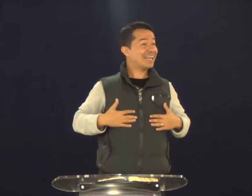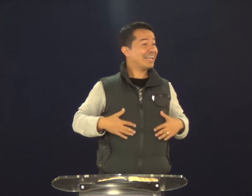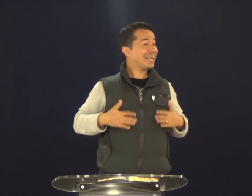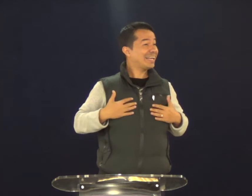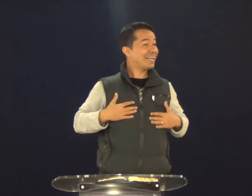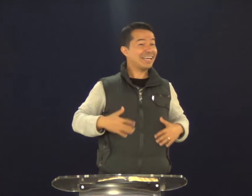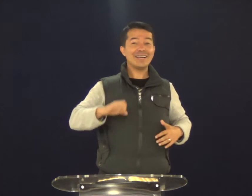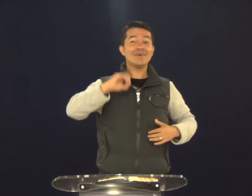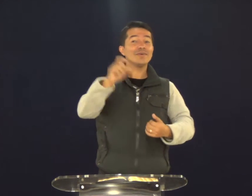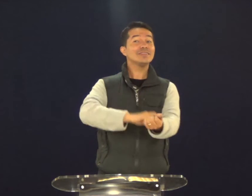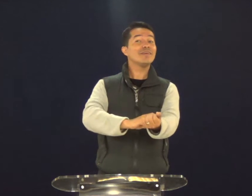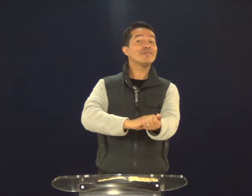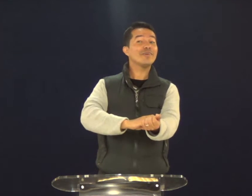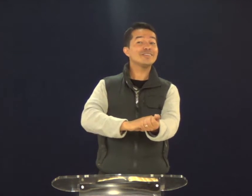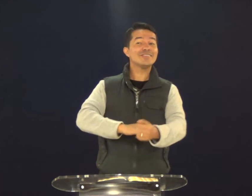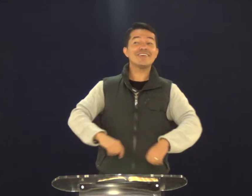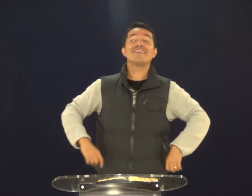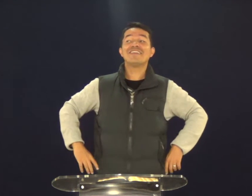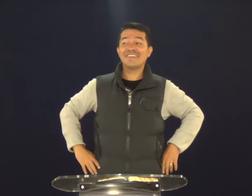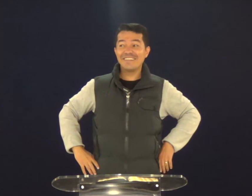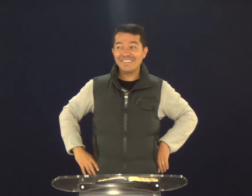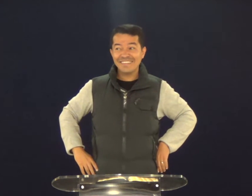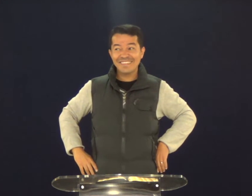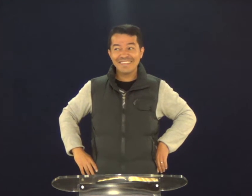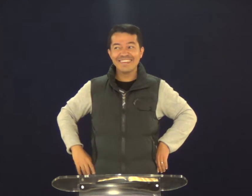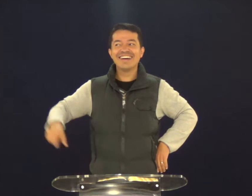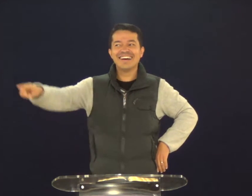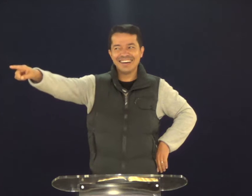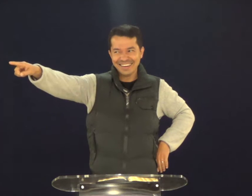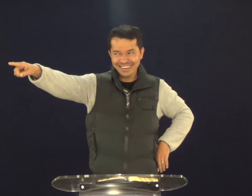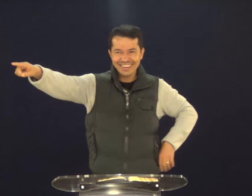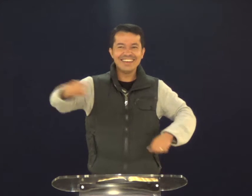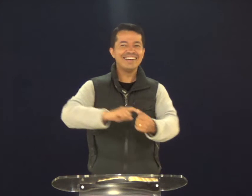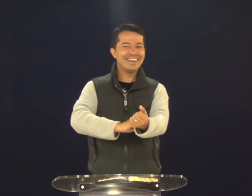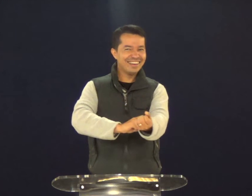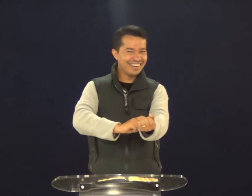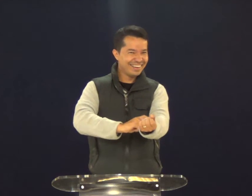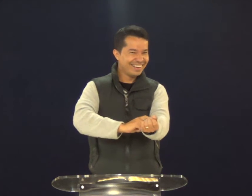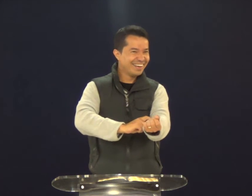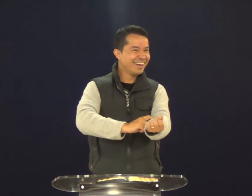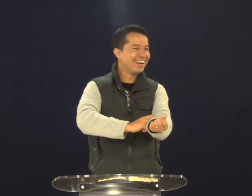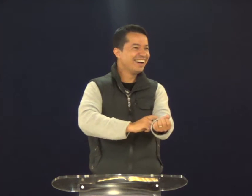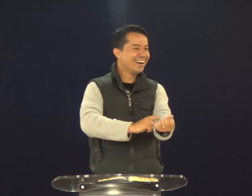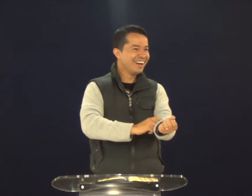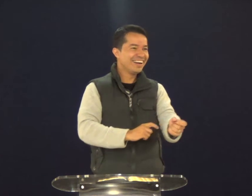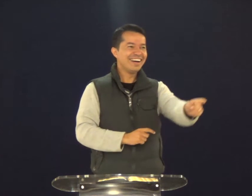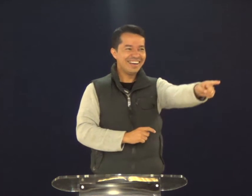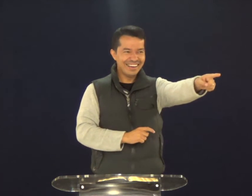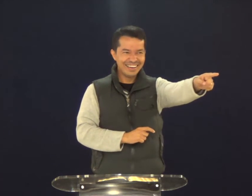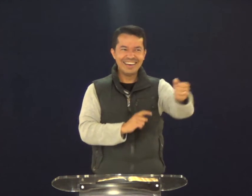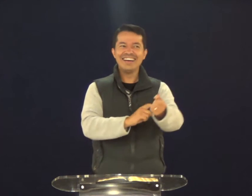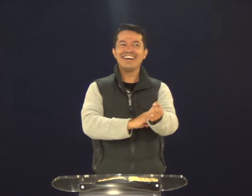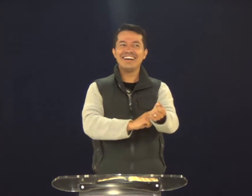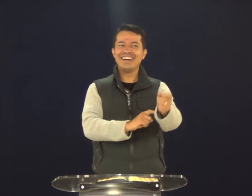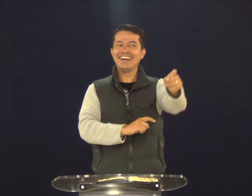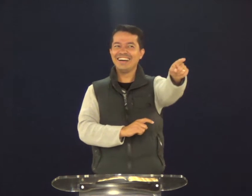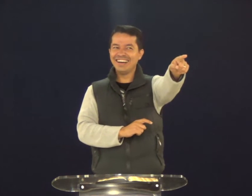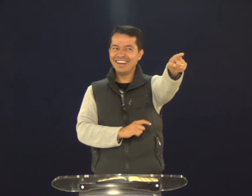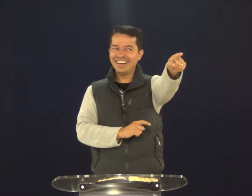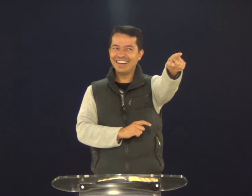com fome, você fica calminha e bonzinha, ou você fica nervoso? Ah, fica nervoso, né? Você também. Você.